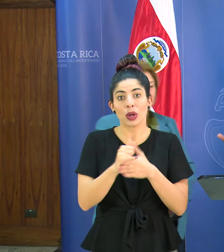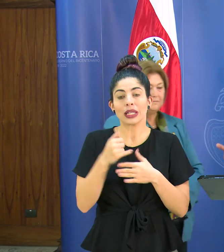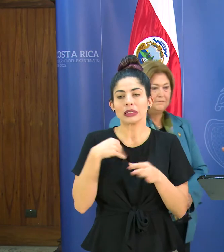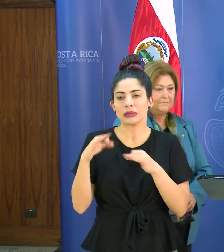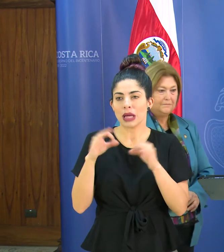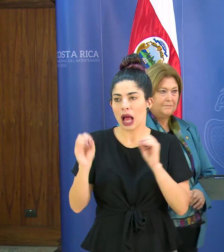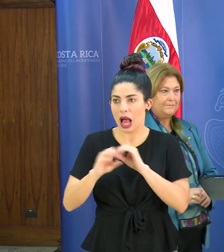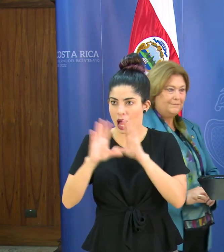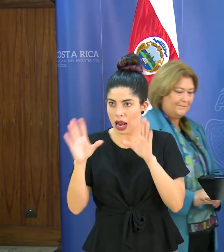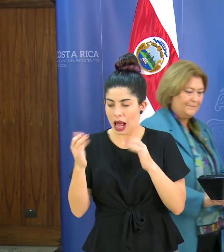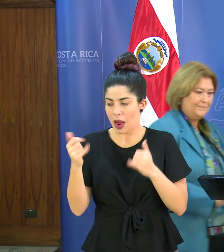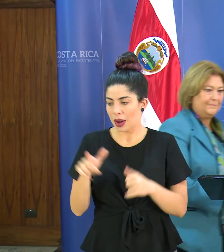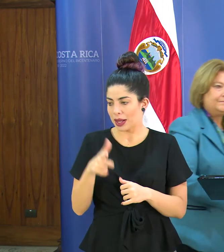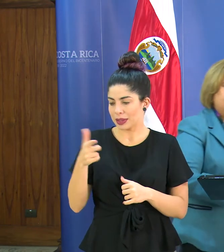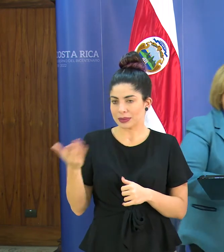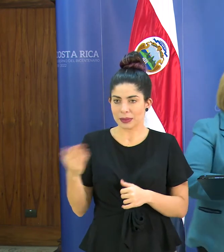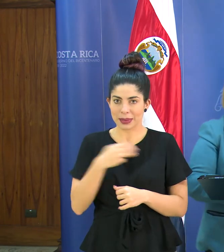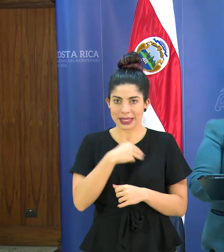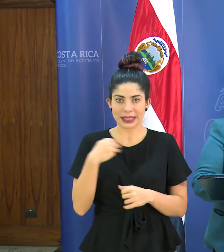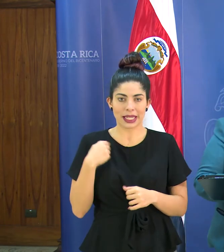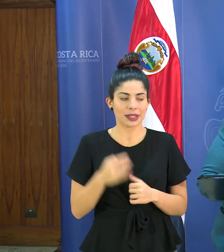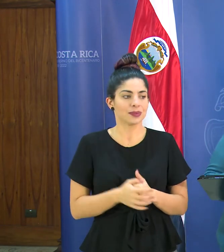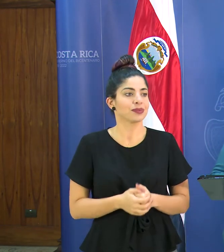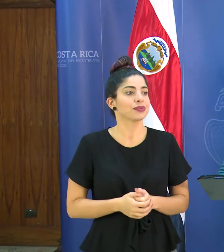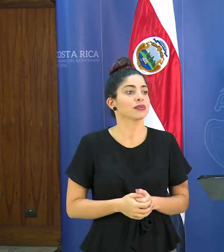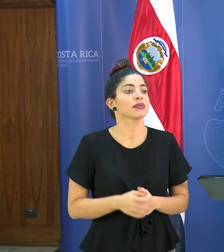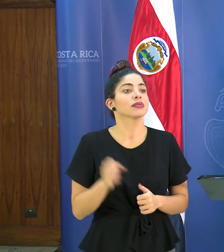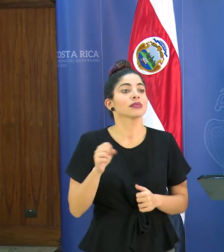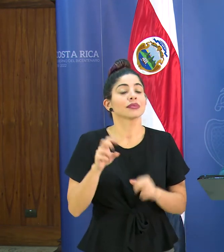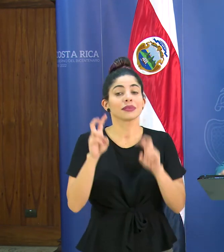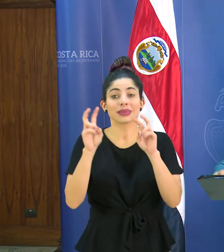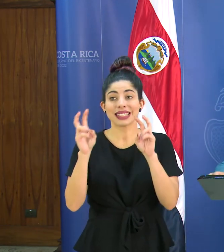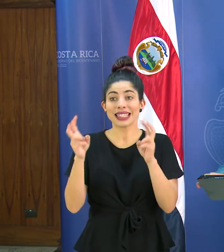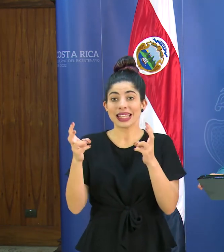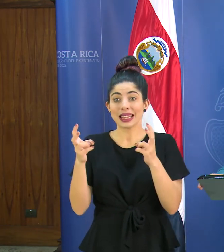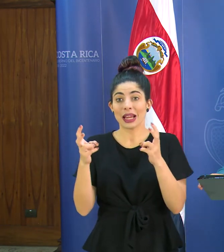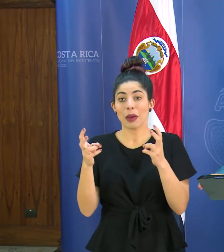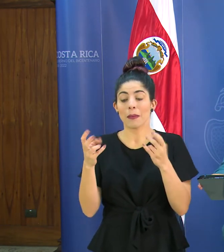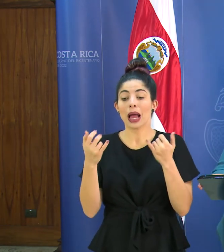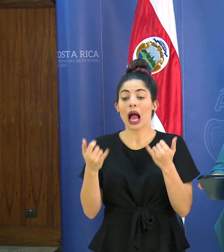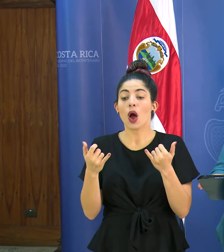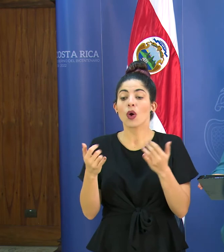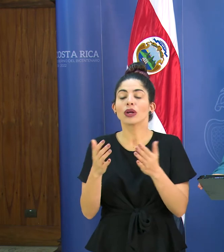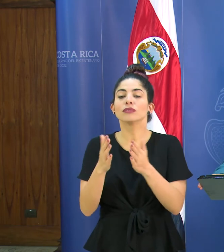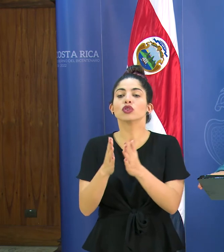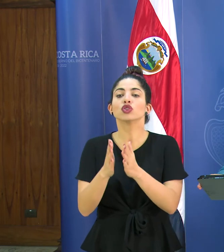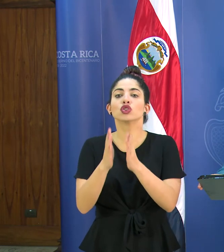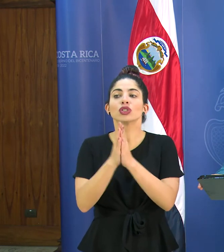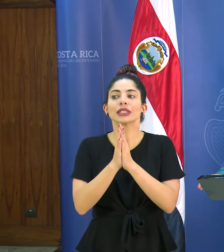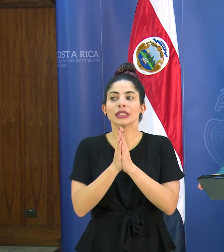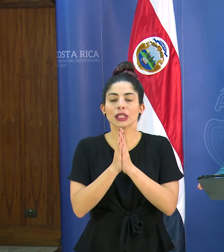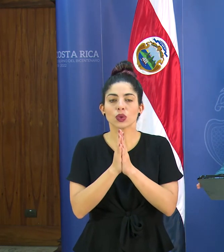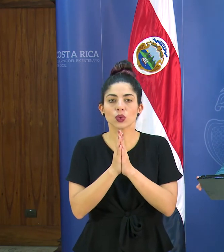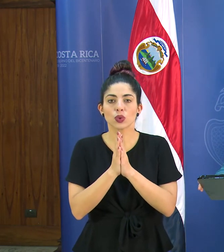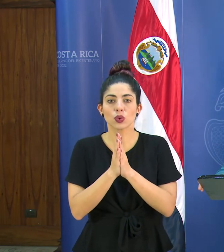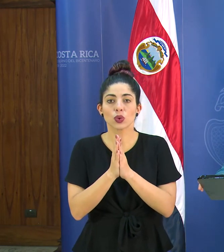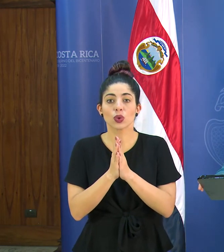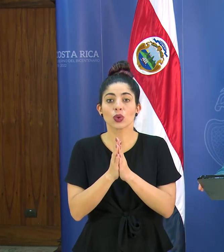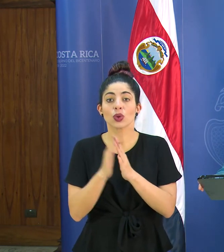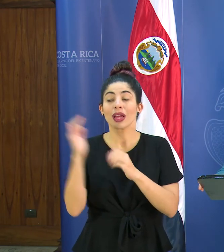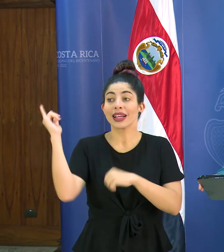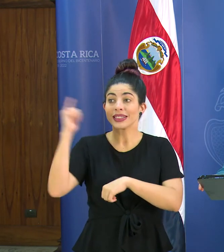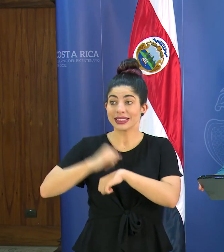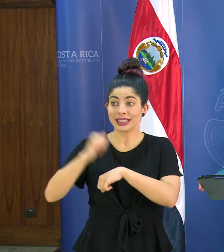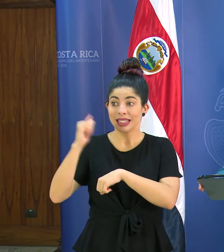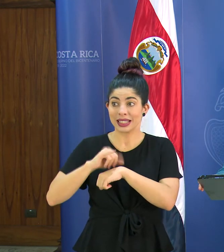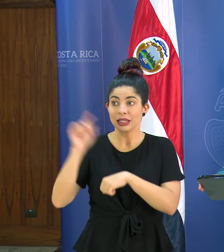esa aclaración y ya le doy el paso a la misma Sí, el tema el tema lo que se está solicitando que ya las líneas